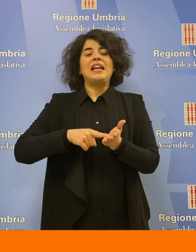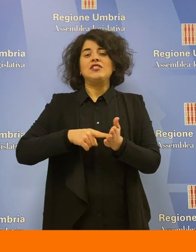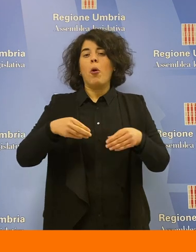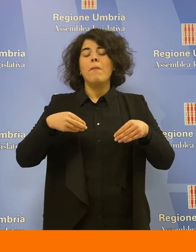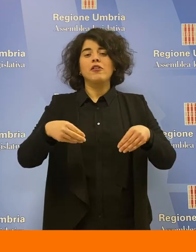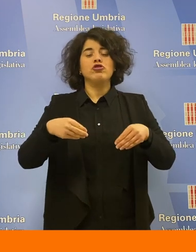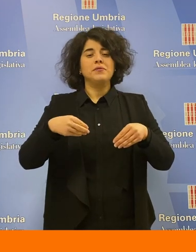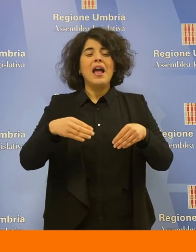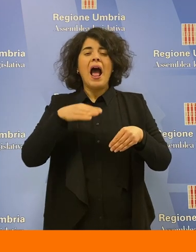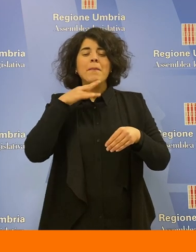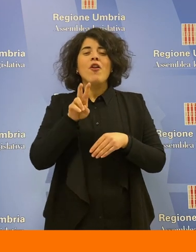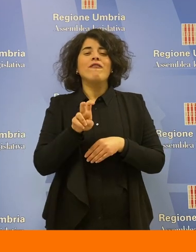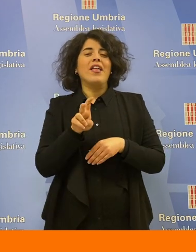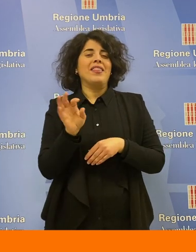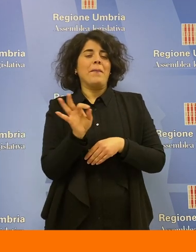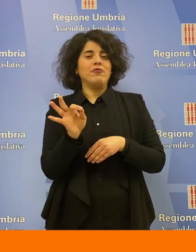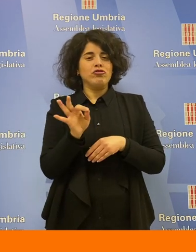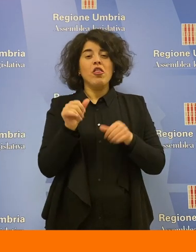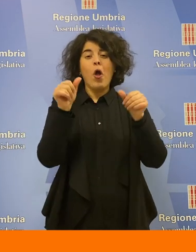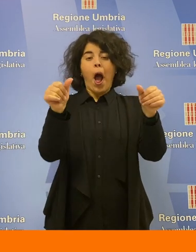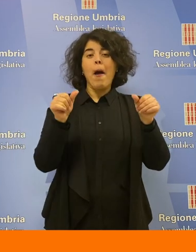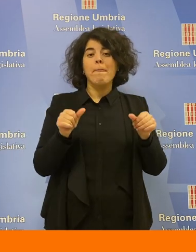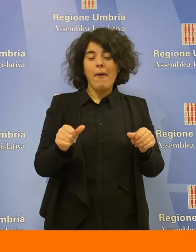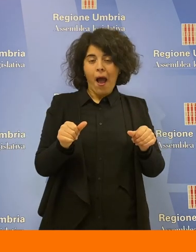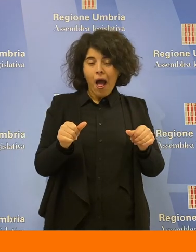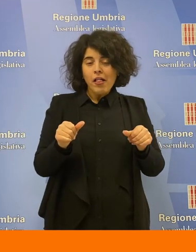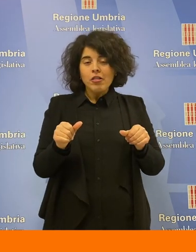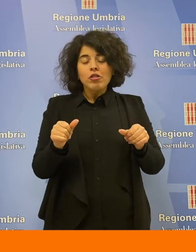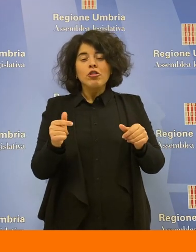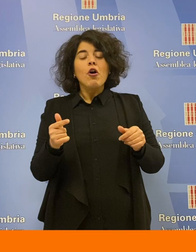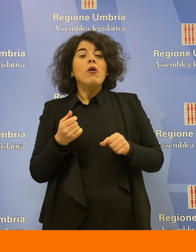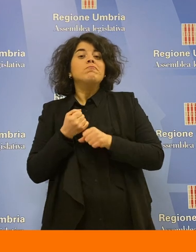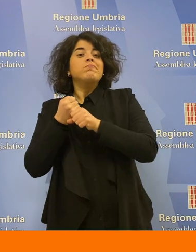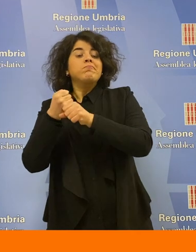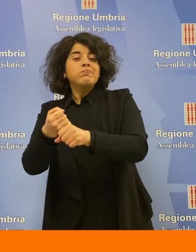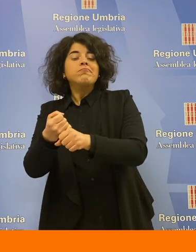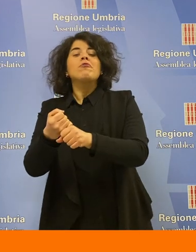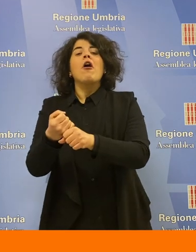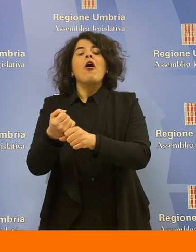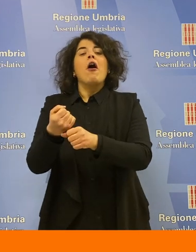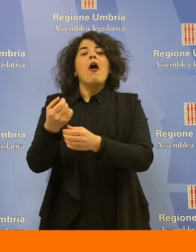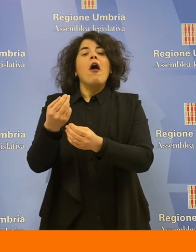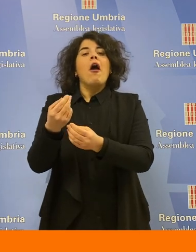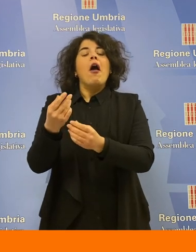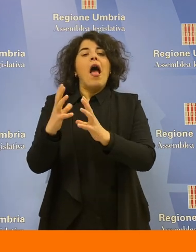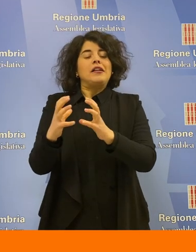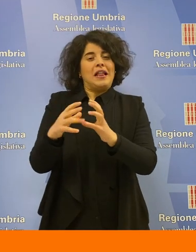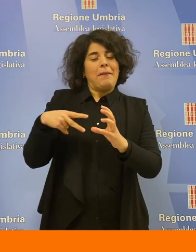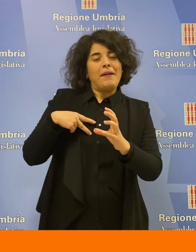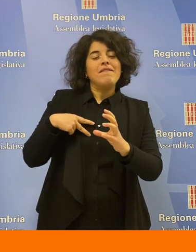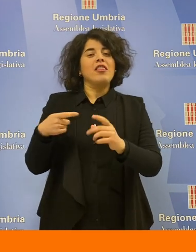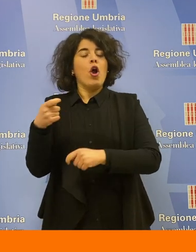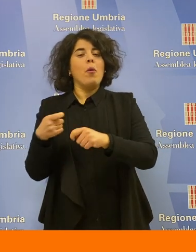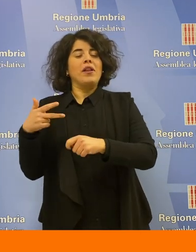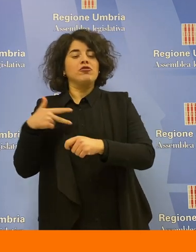diritto di partecipazione ad almeno il 20% del valore delle procedure di appalto e concessione ad operatori economici e a cooperative